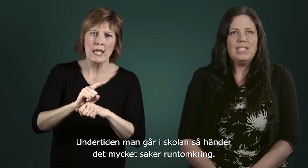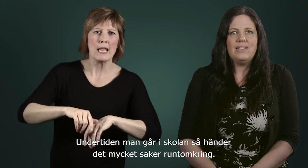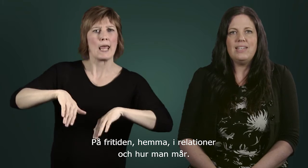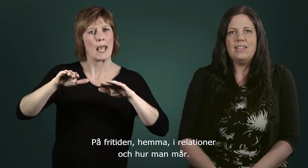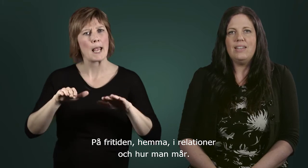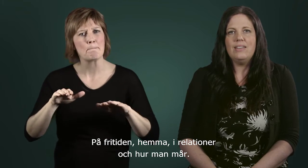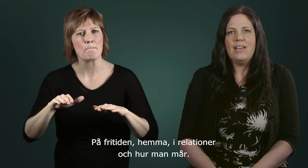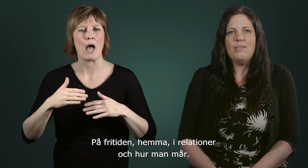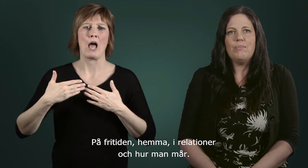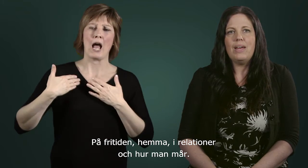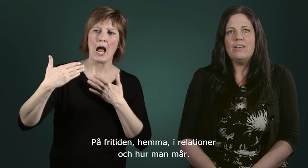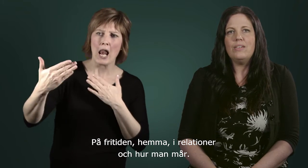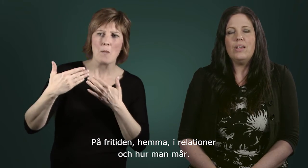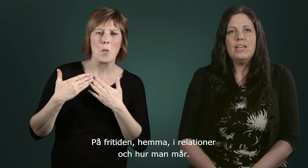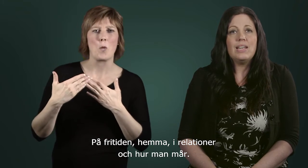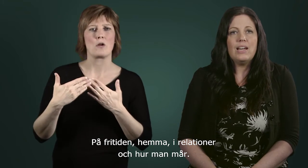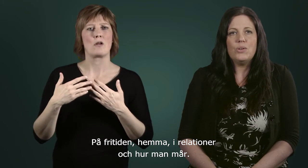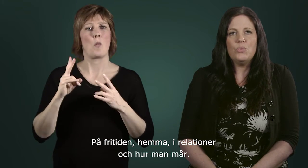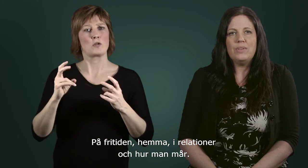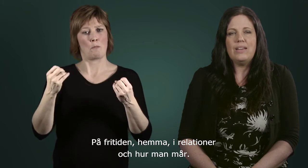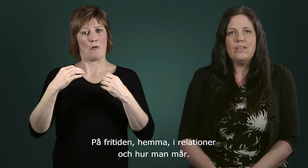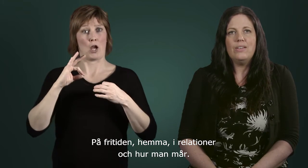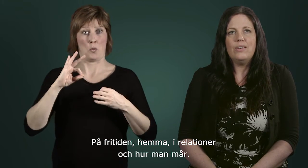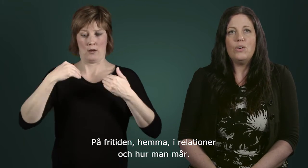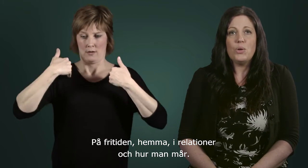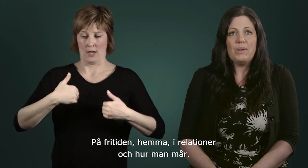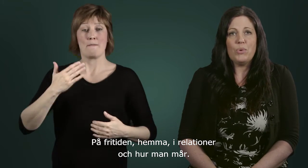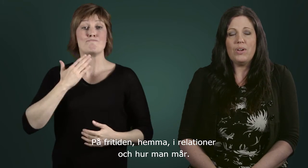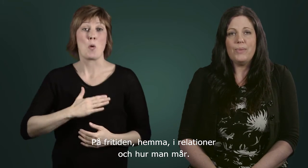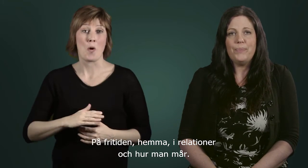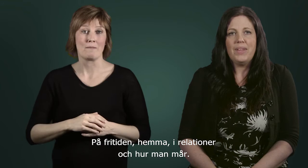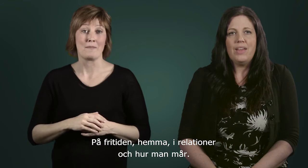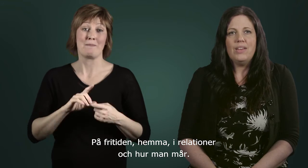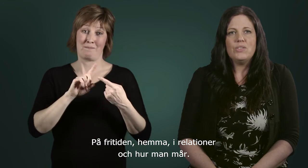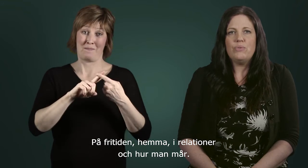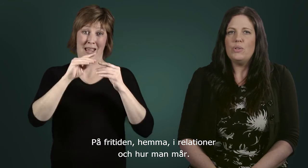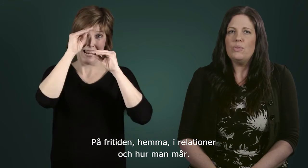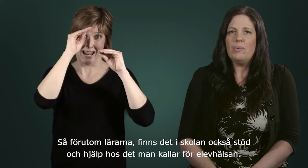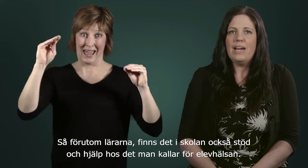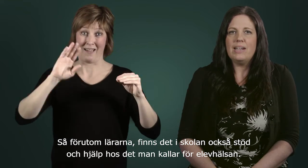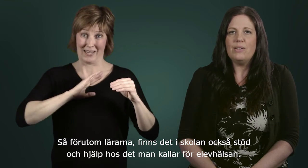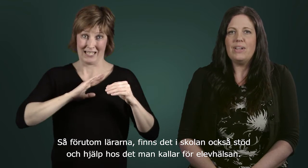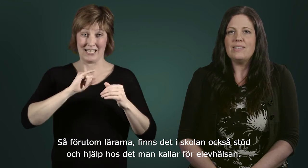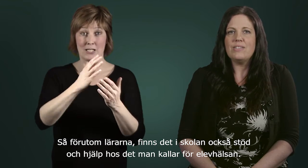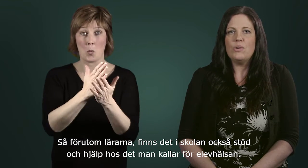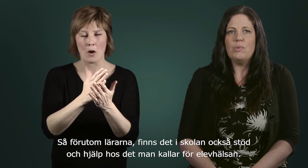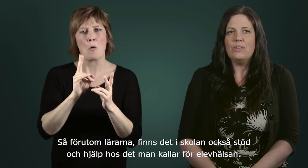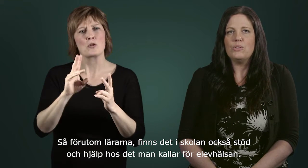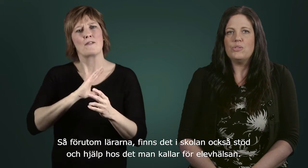fritiden, hemma, i relationer och hur man mår. Så förutom lärare finns det i skolan också